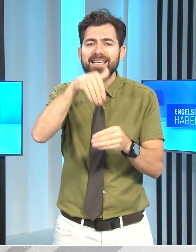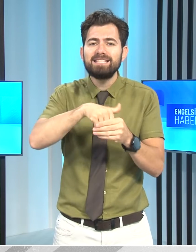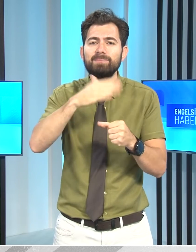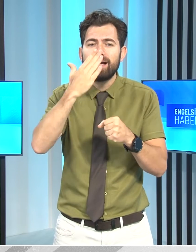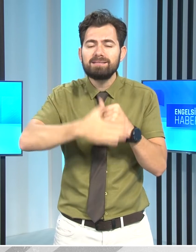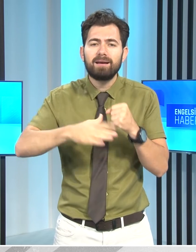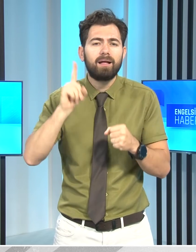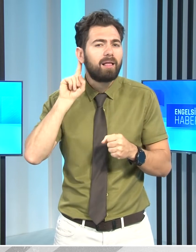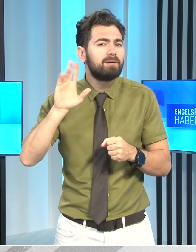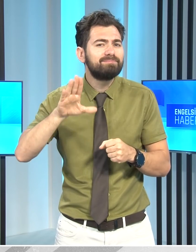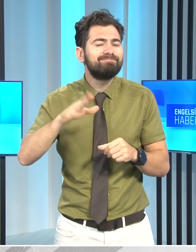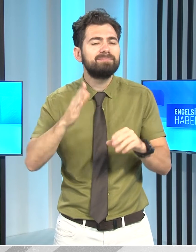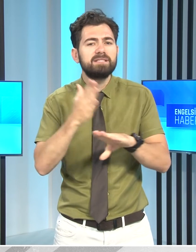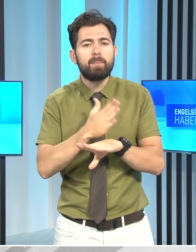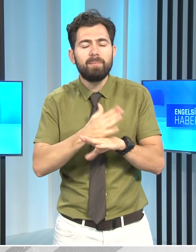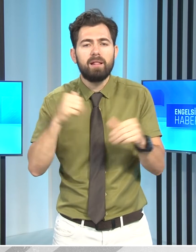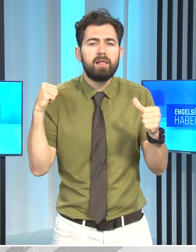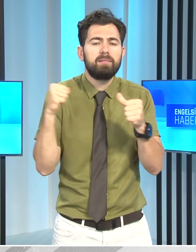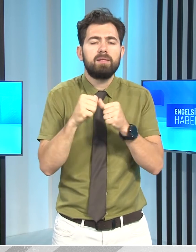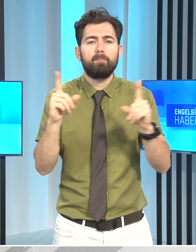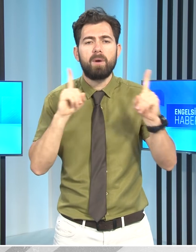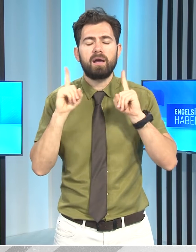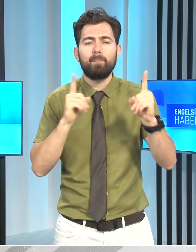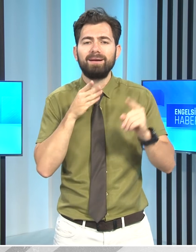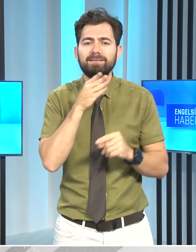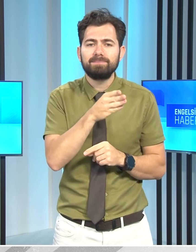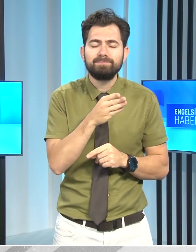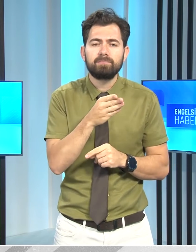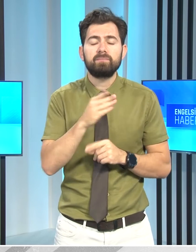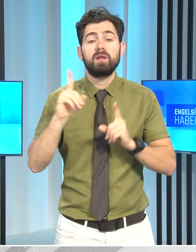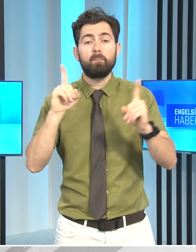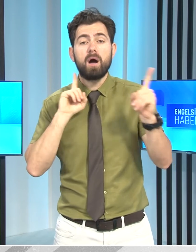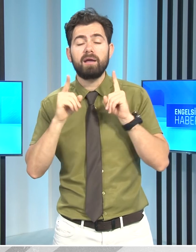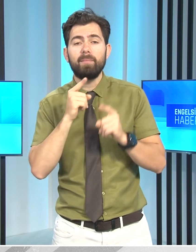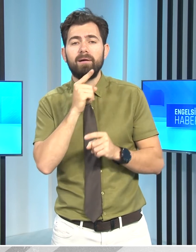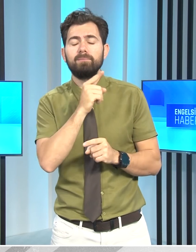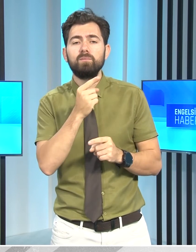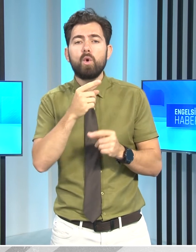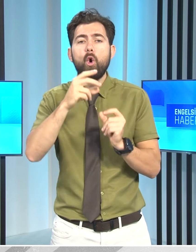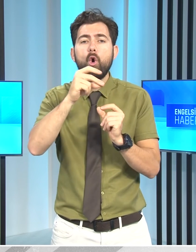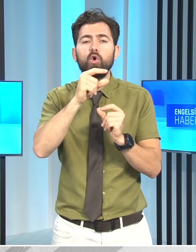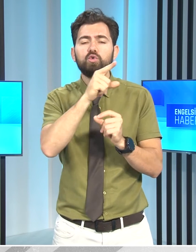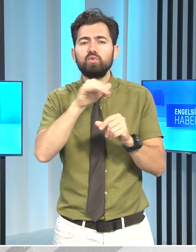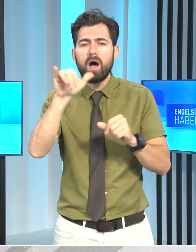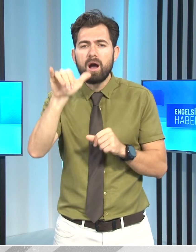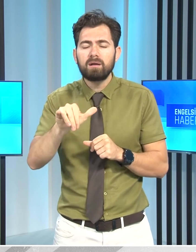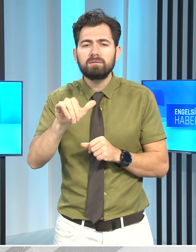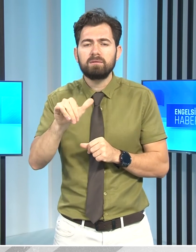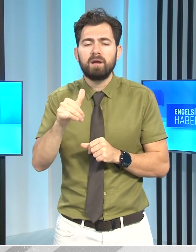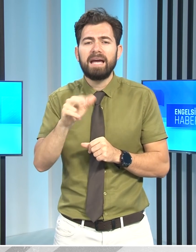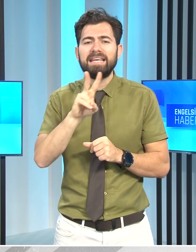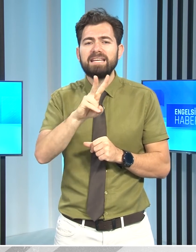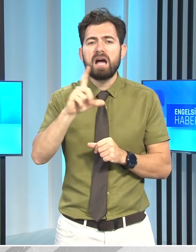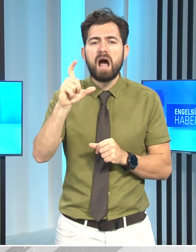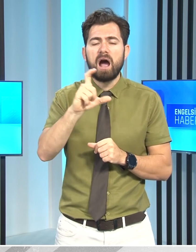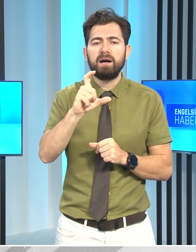yeniden yargıç huzuruna çıktı. Mahkeme Özkurt hakkında iki ay yirmi